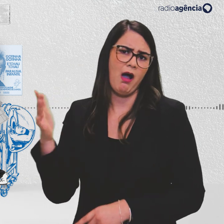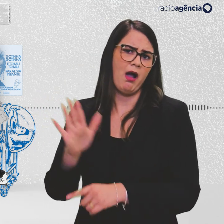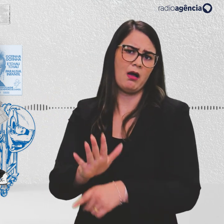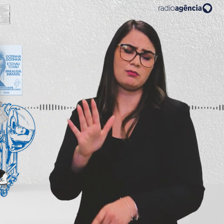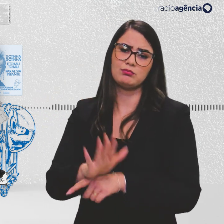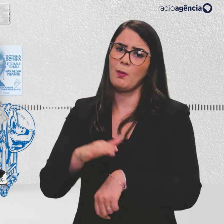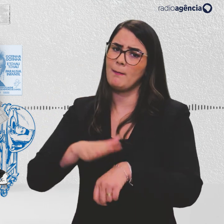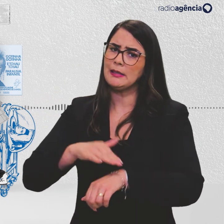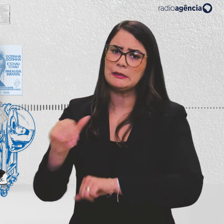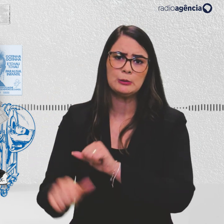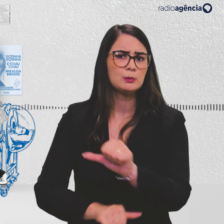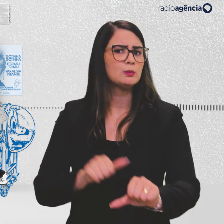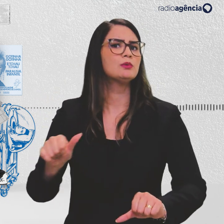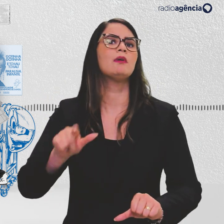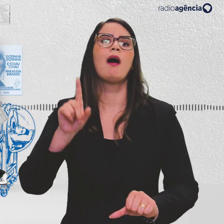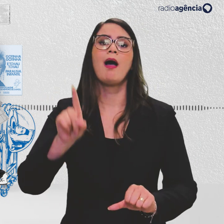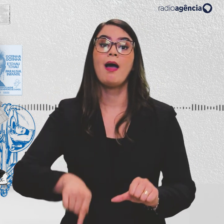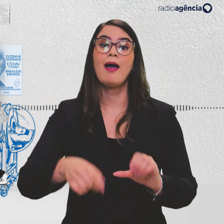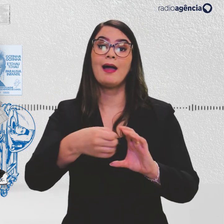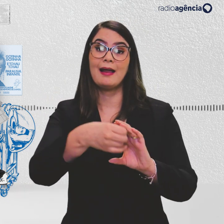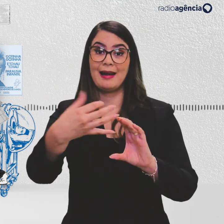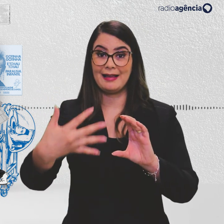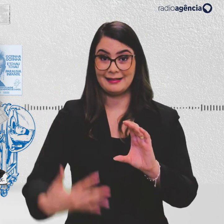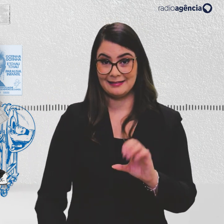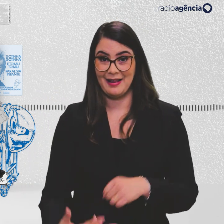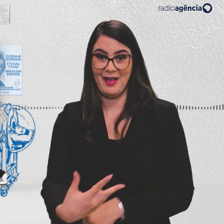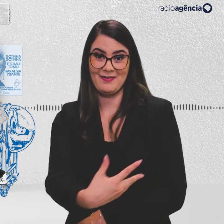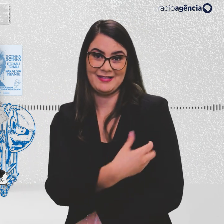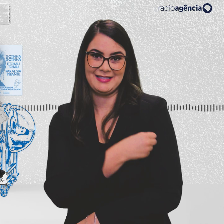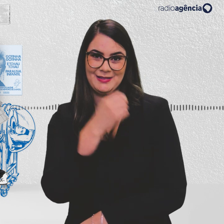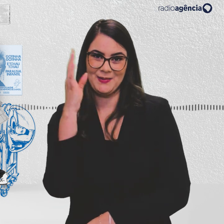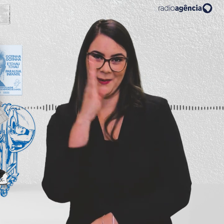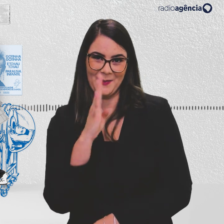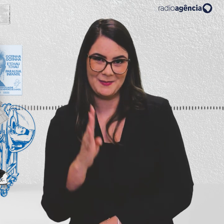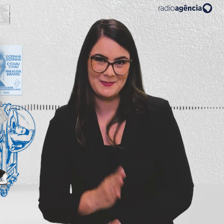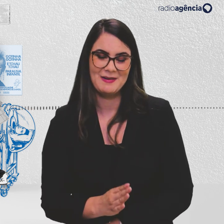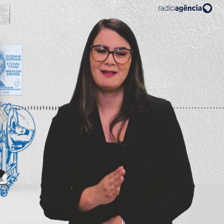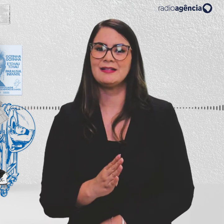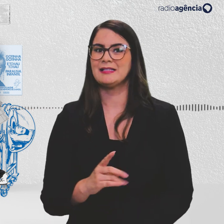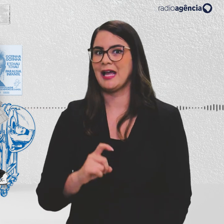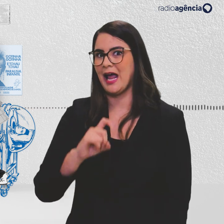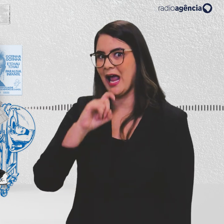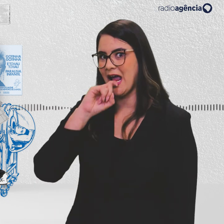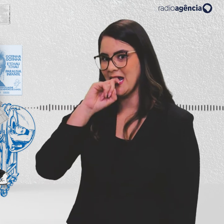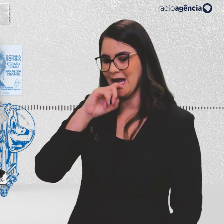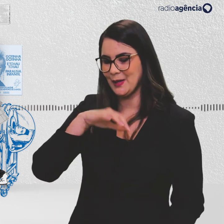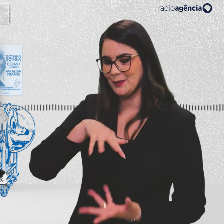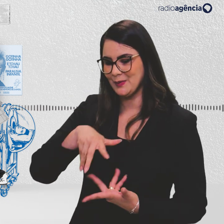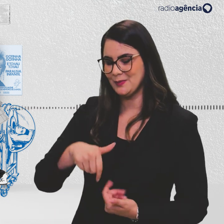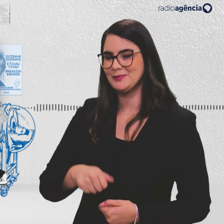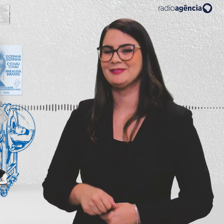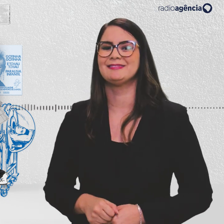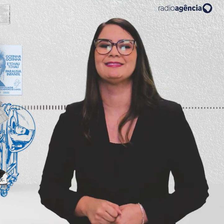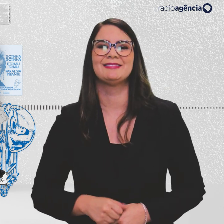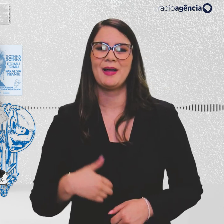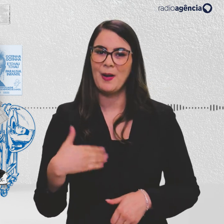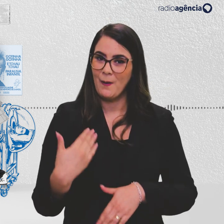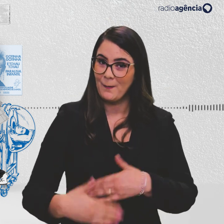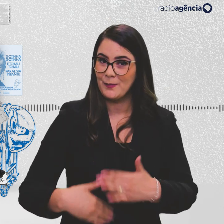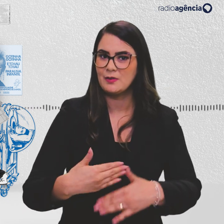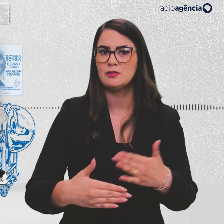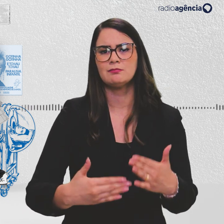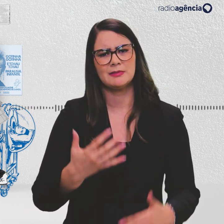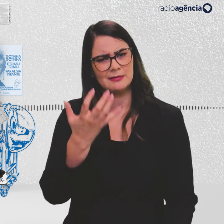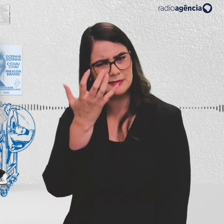nessa mudança, que se tornou uma característica da vacinação no Brasil, invejada pelo mundo inteiro. Um procedimento